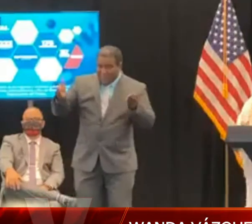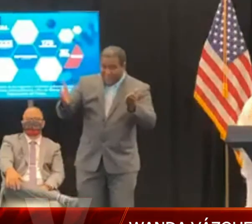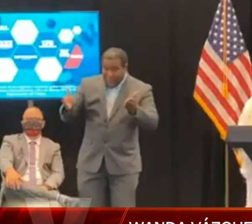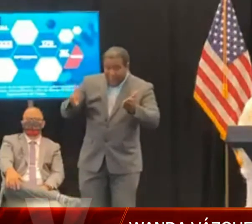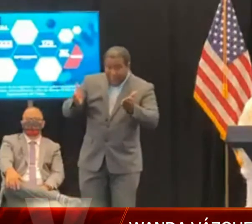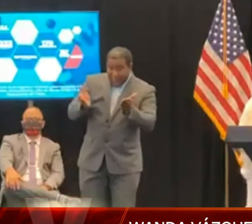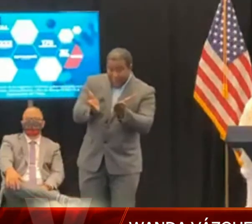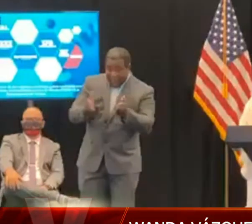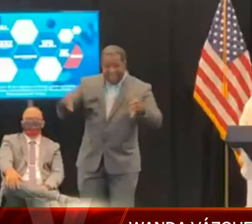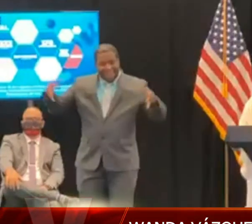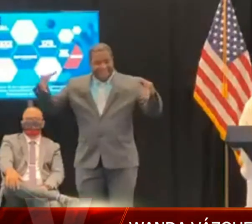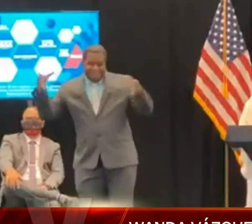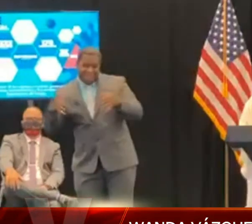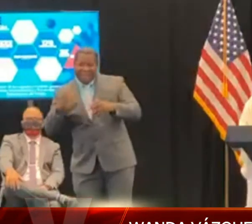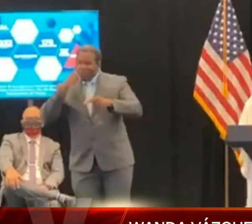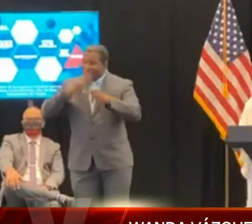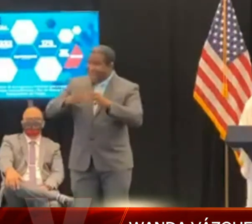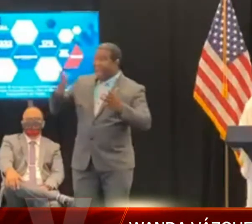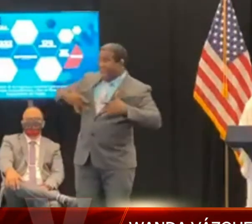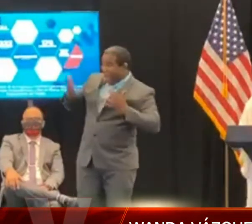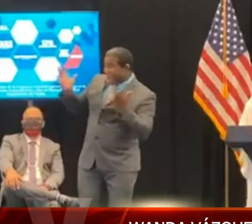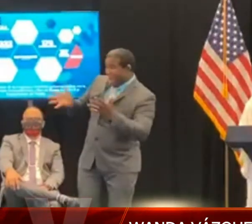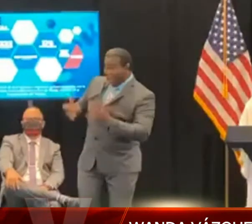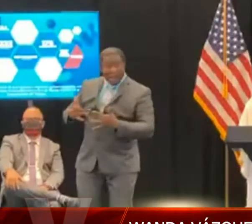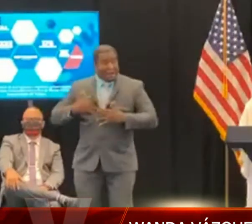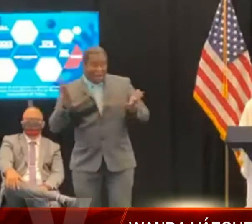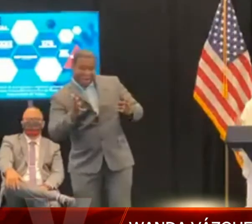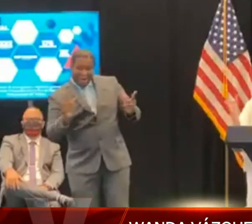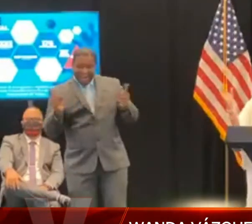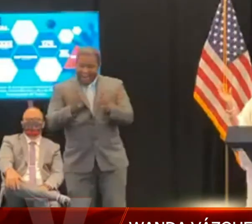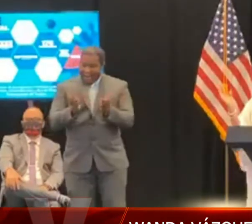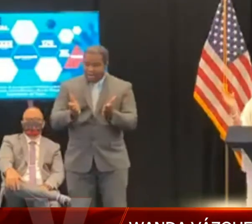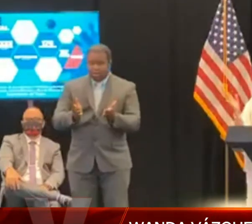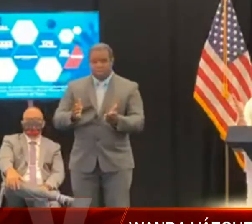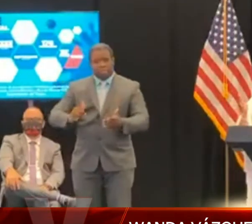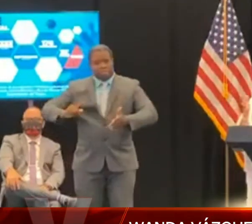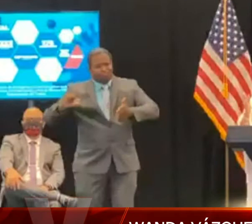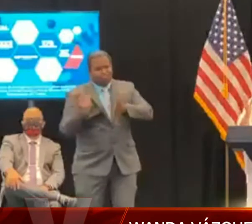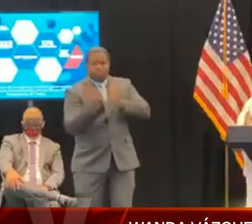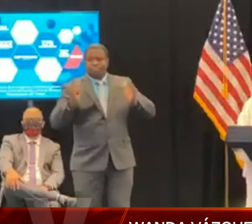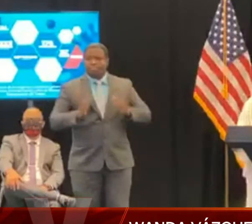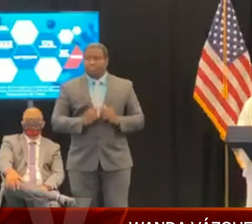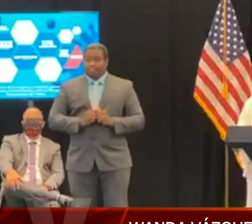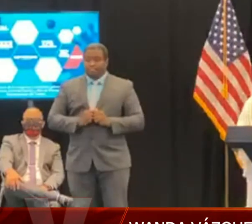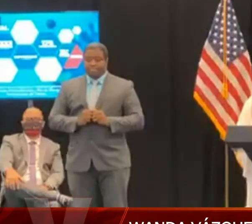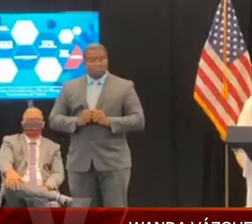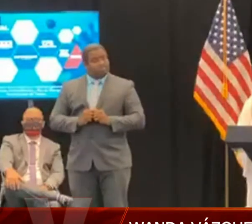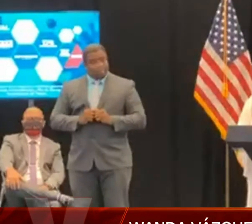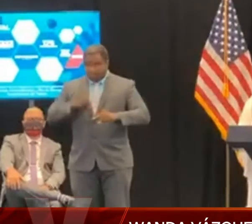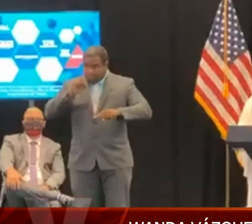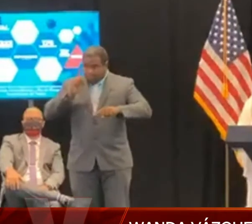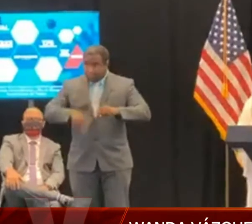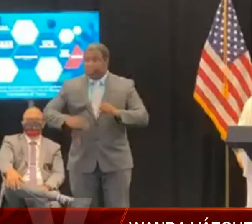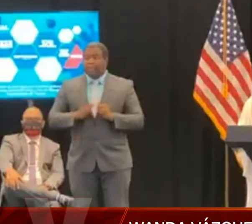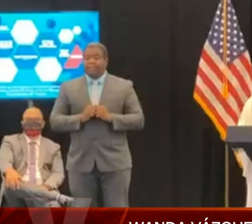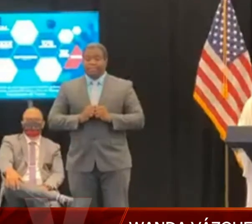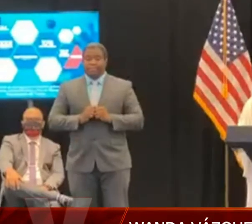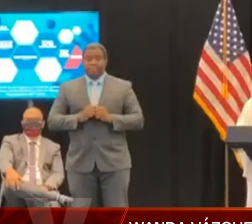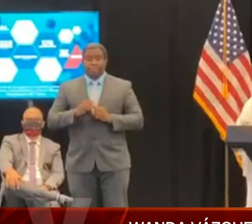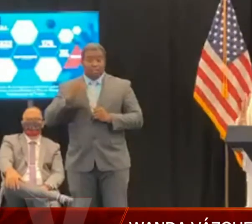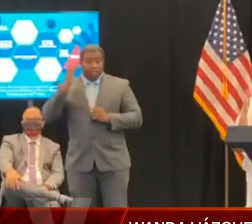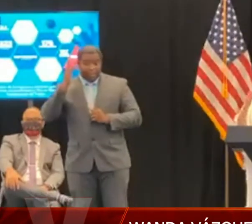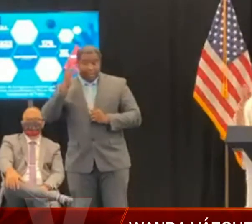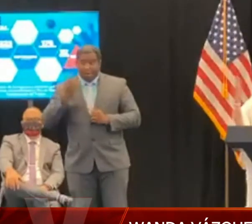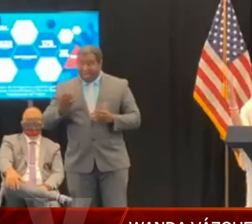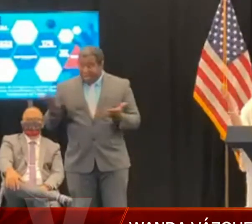aglomeramiento de personas. Va a haber, de igual manera que ustedes han visto una fiscalización extraordinaria de la